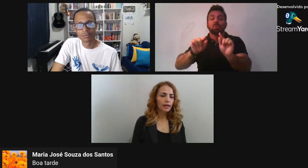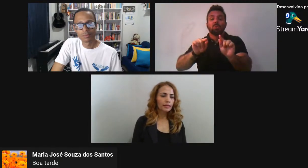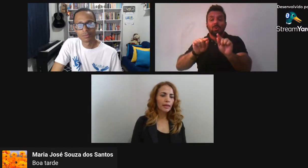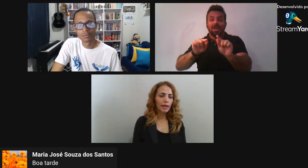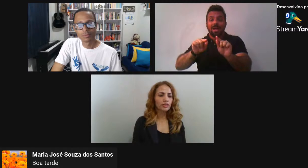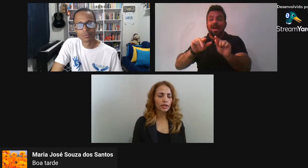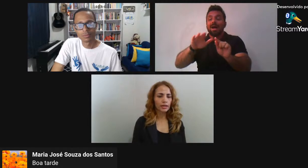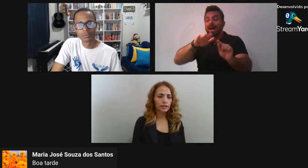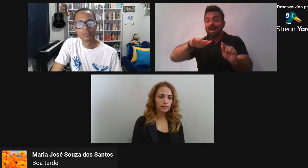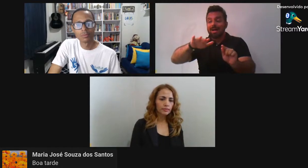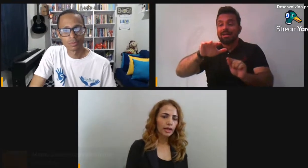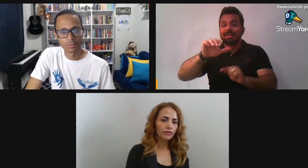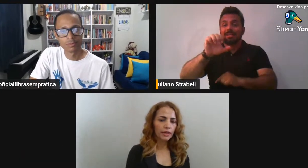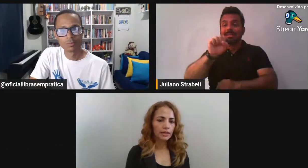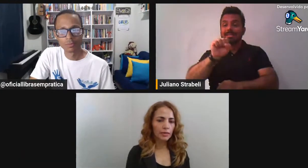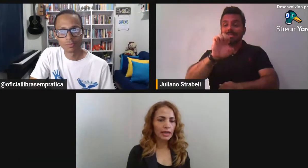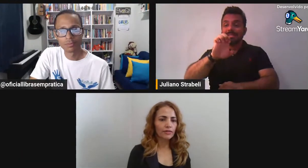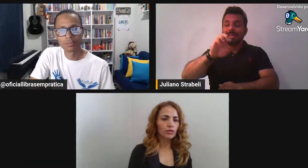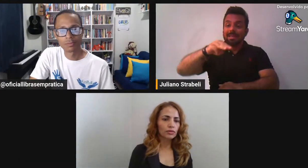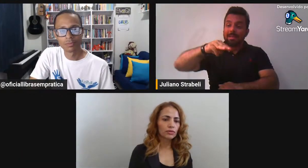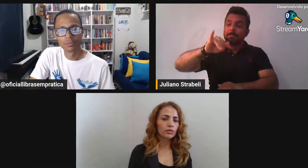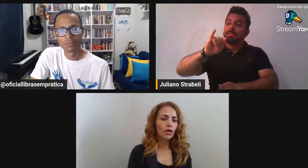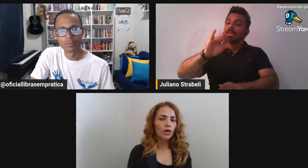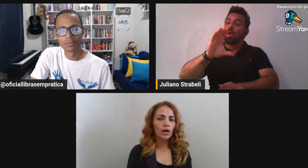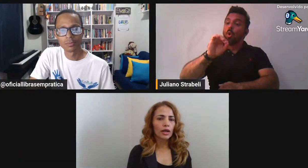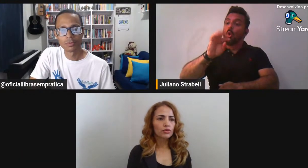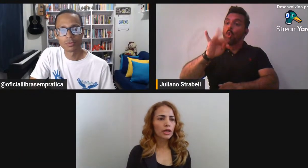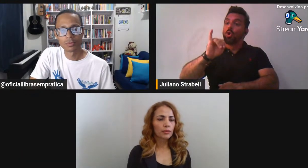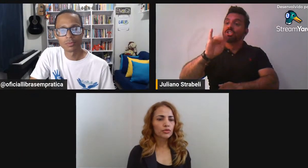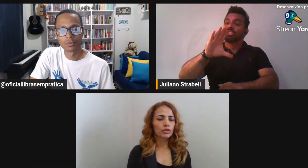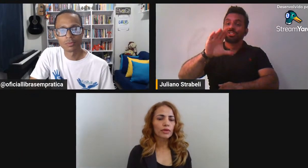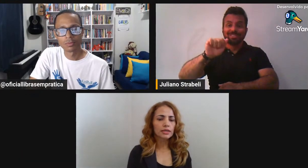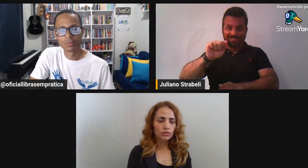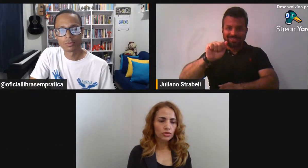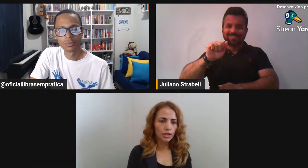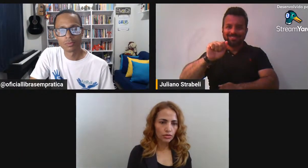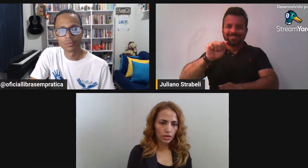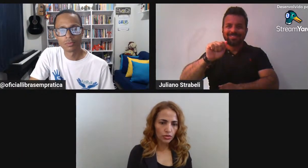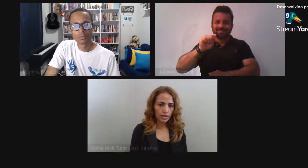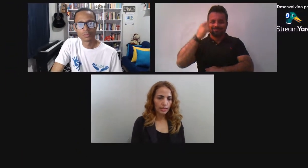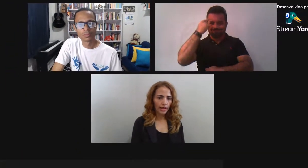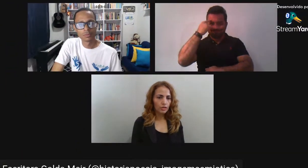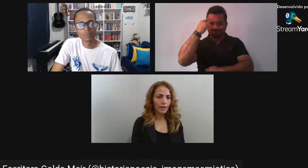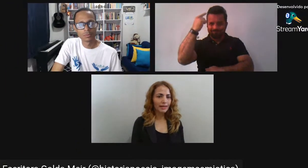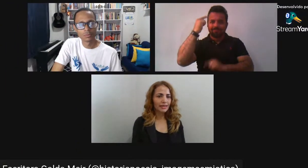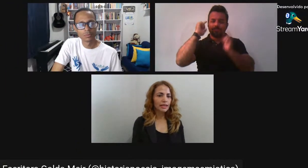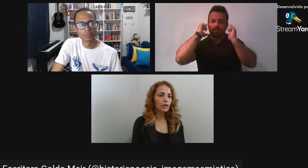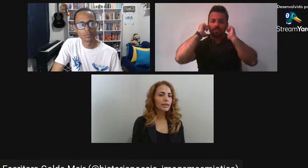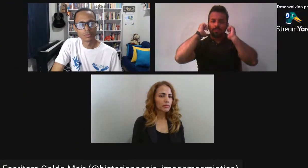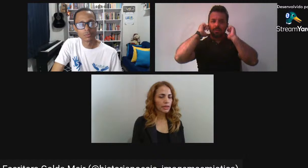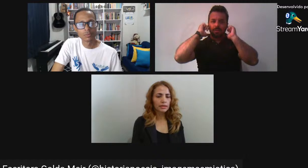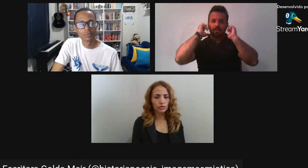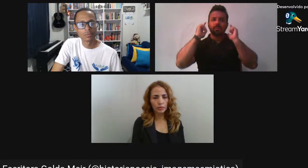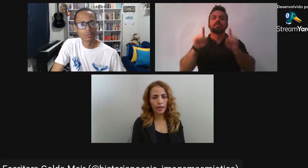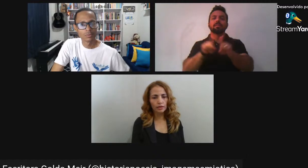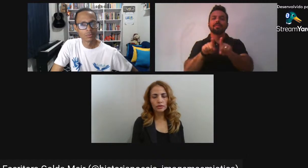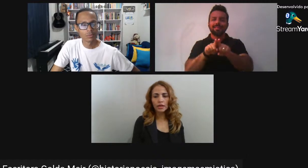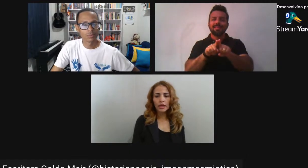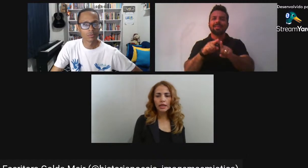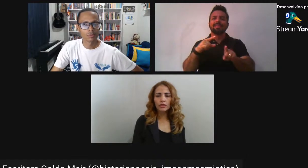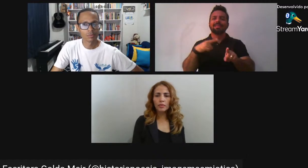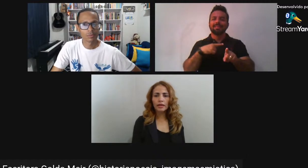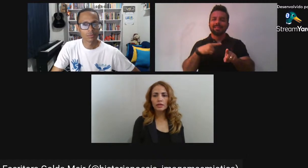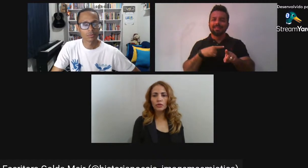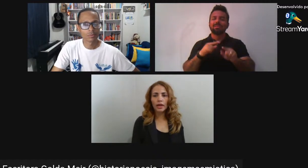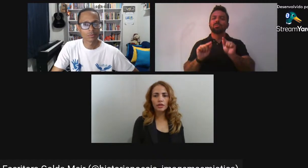temática Marco Ferrer trabalhava com os campos De atuação dos negros na sociedade Para atender a uma demanda do império